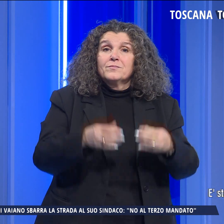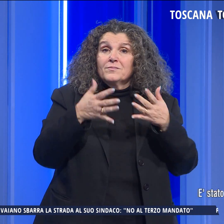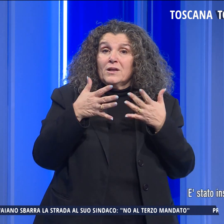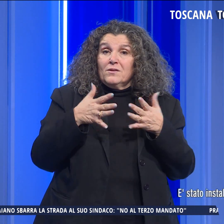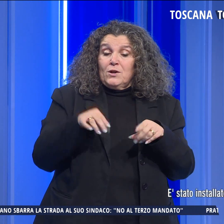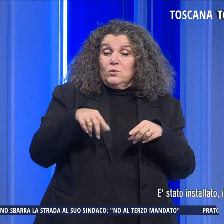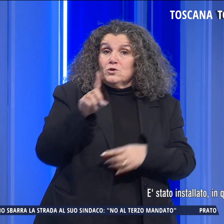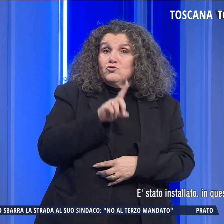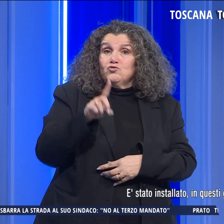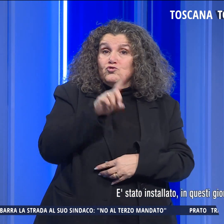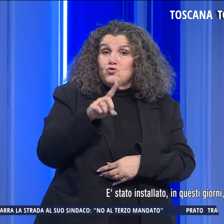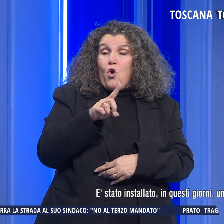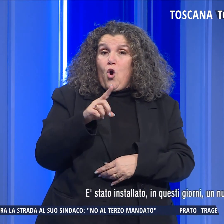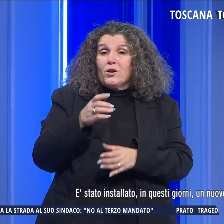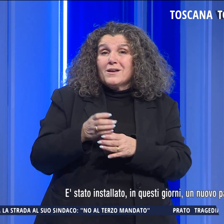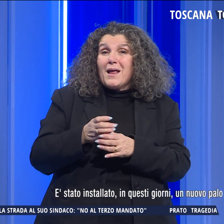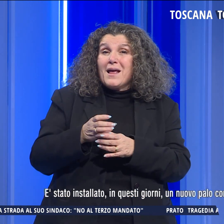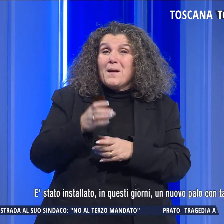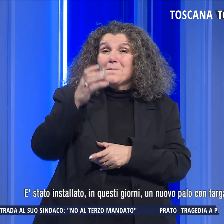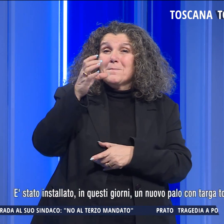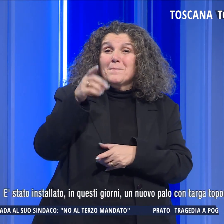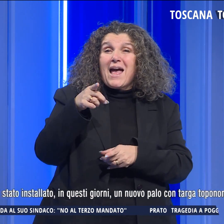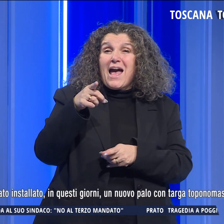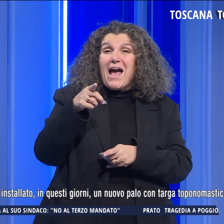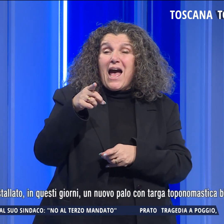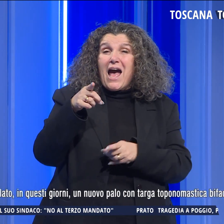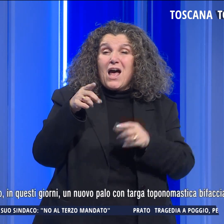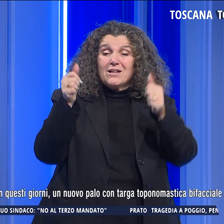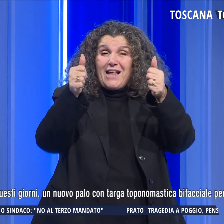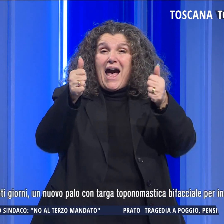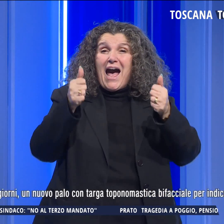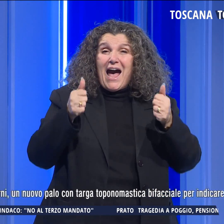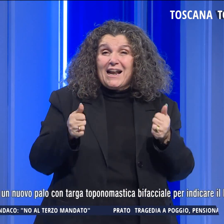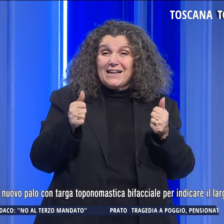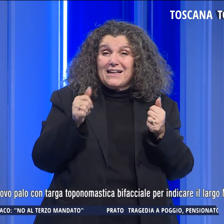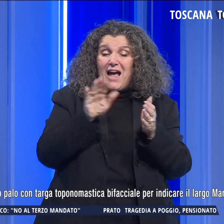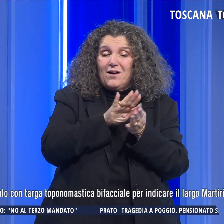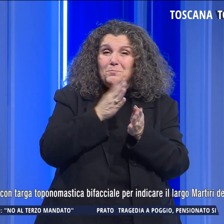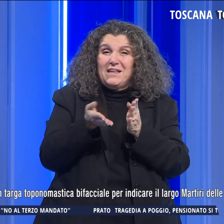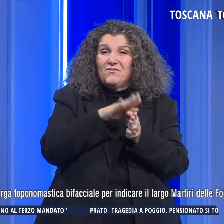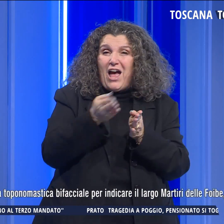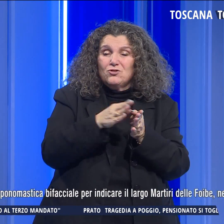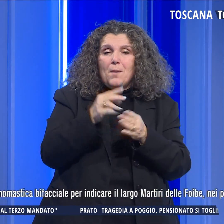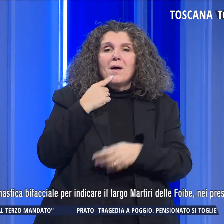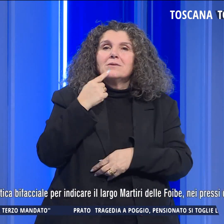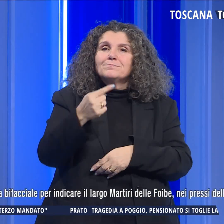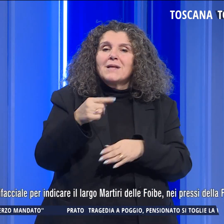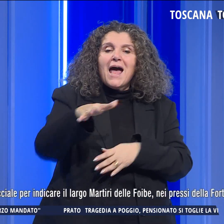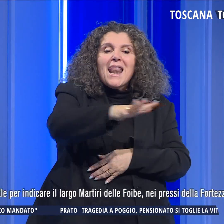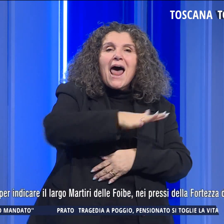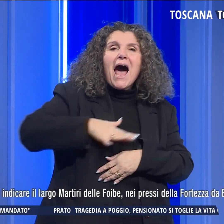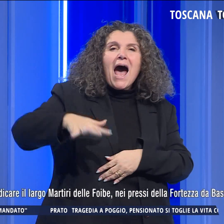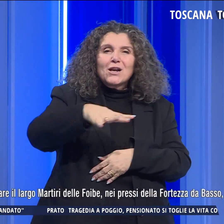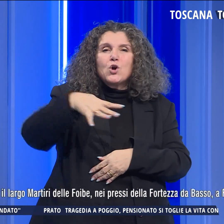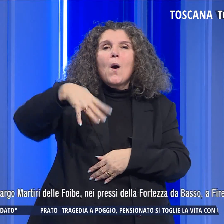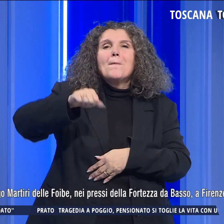Ha in questi giorni un nuovo palo con targa toponomastica bifacciale per indicare il largo martiri